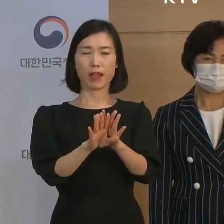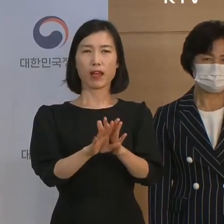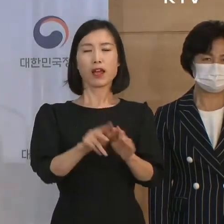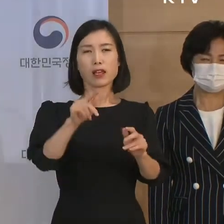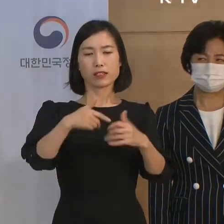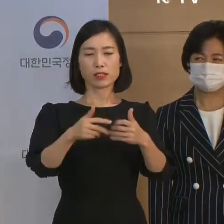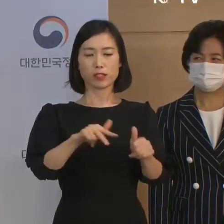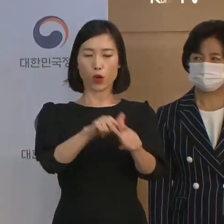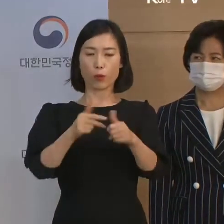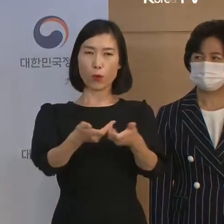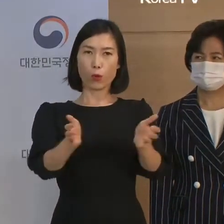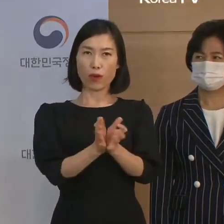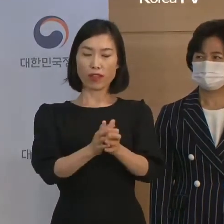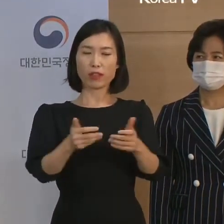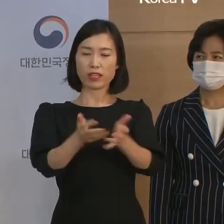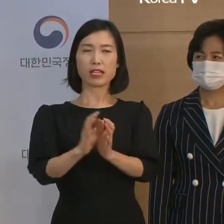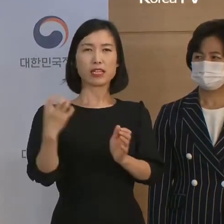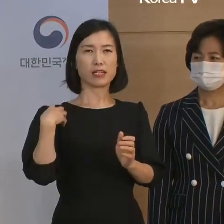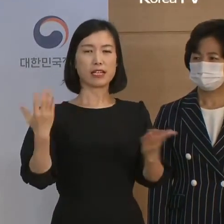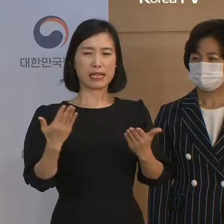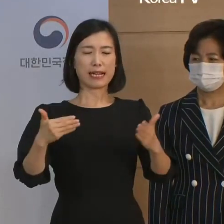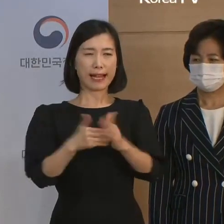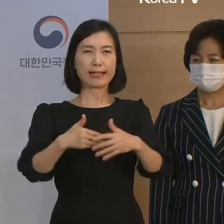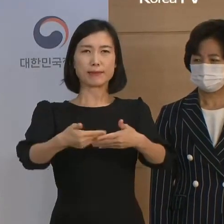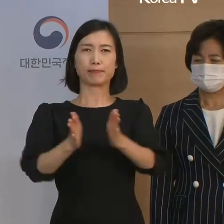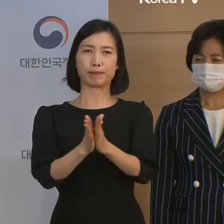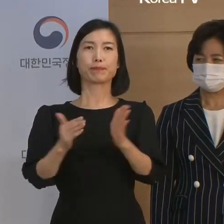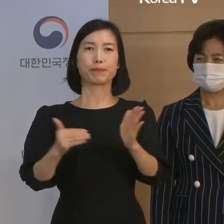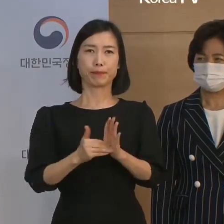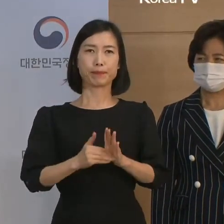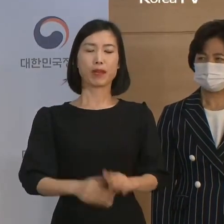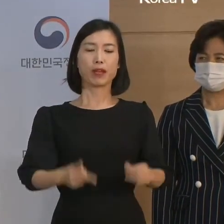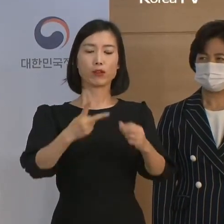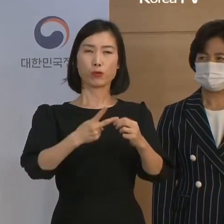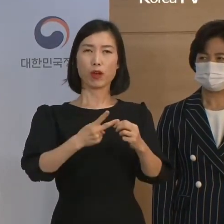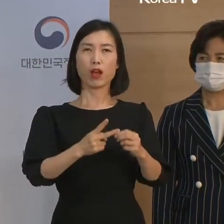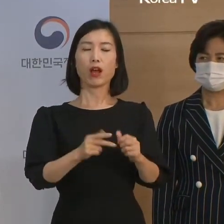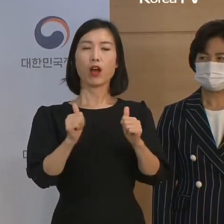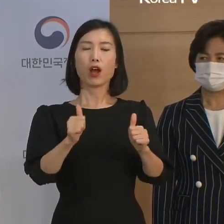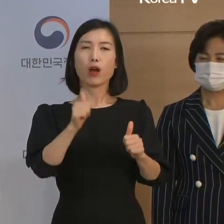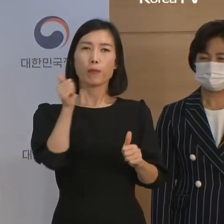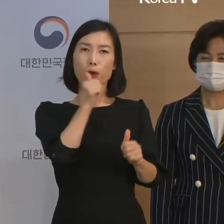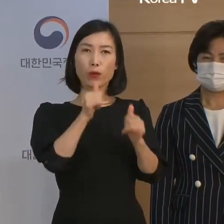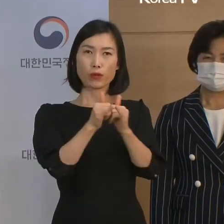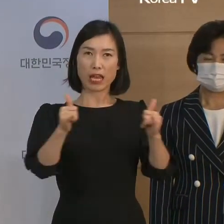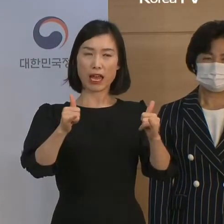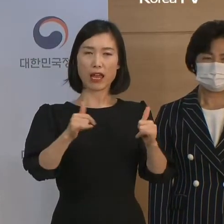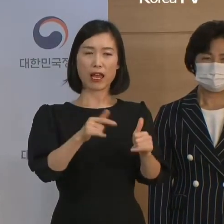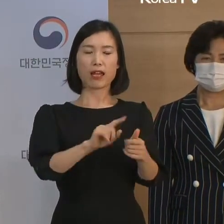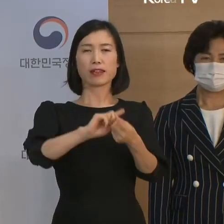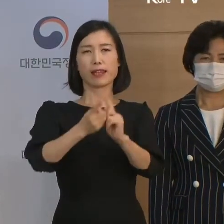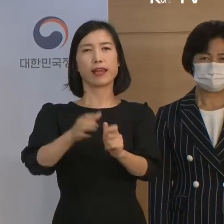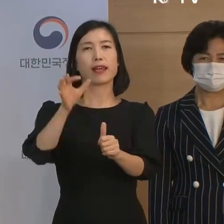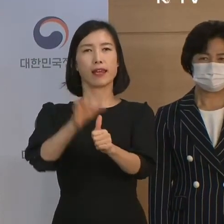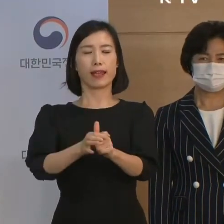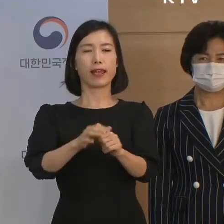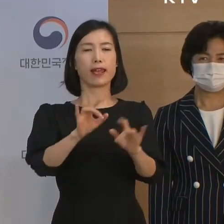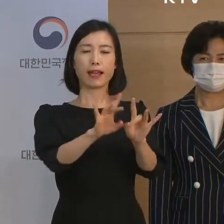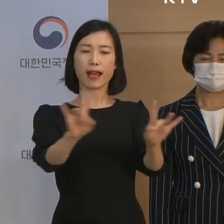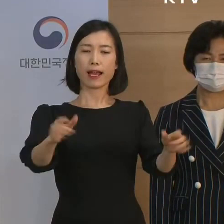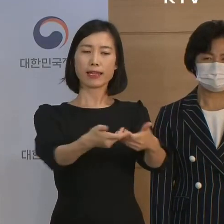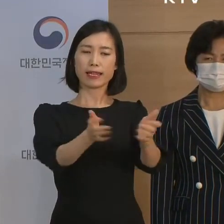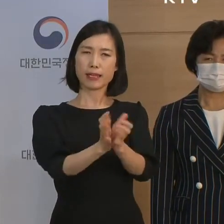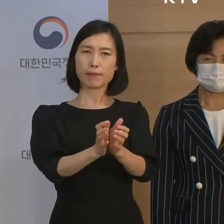부소를 해체하였습니다. 둘째, 변호사를 준법지원관으로 각 부서에 배치해